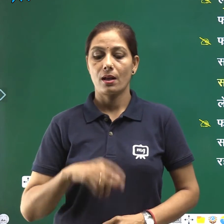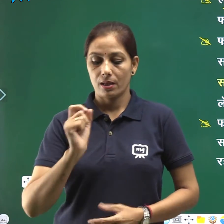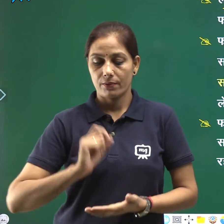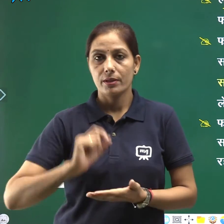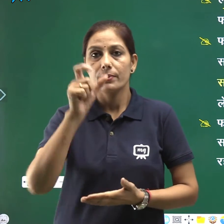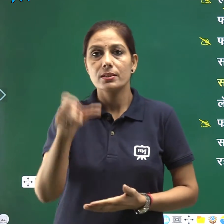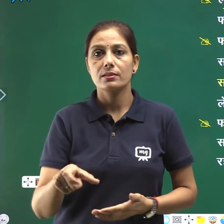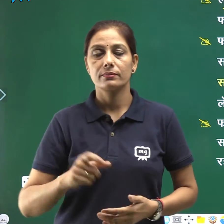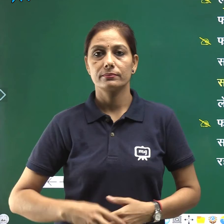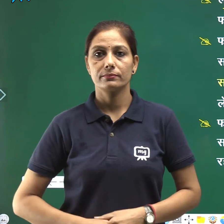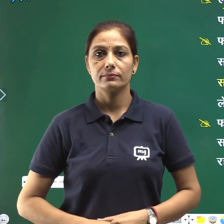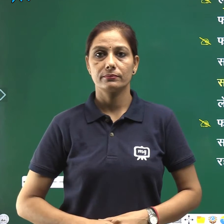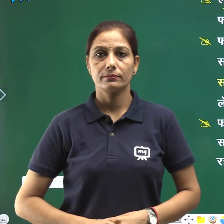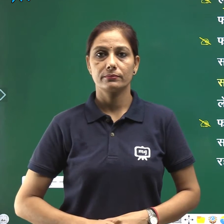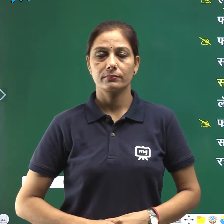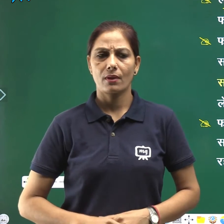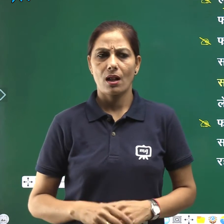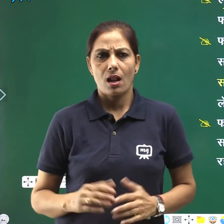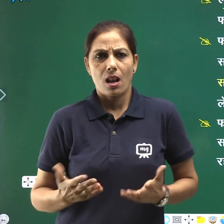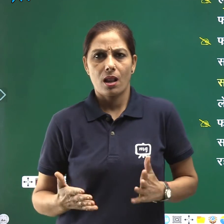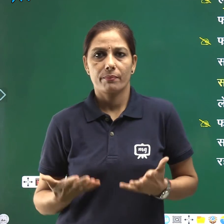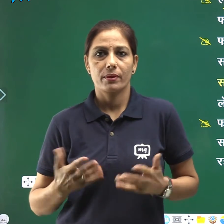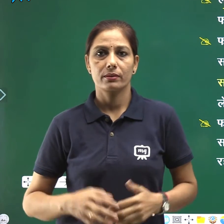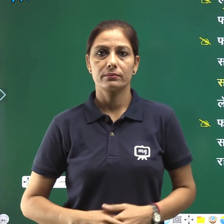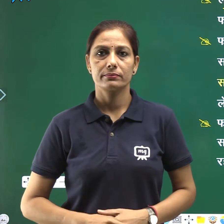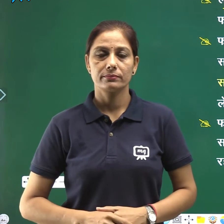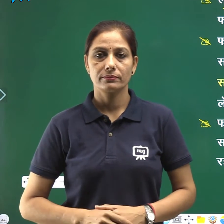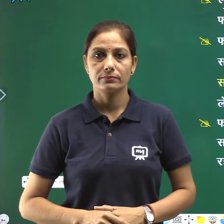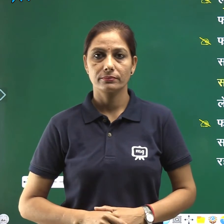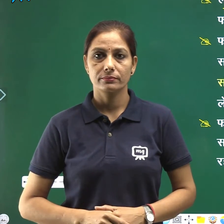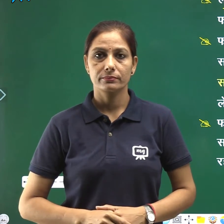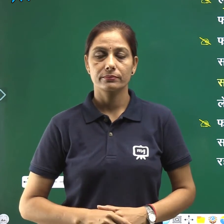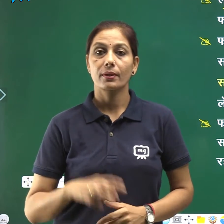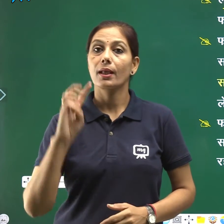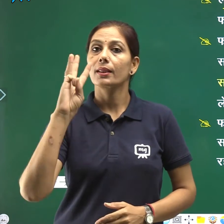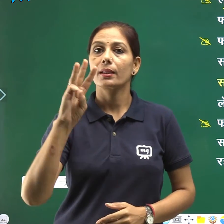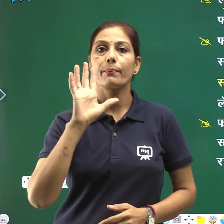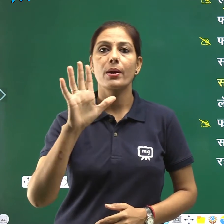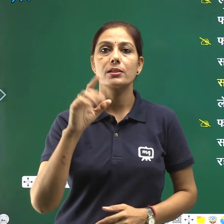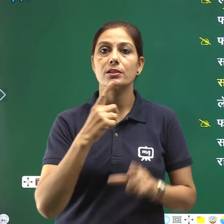लेखक लगभग 35 वर्ष